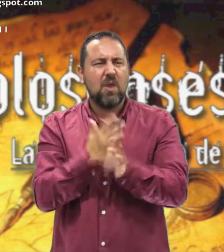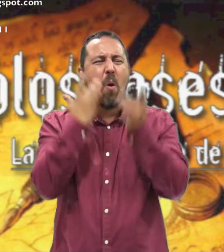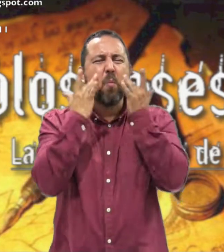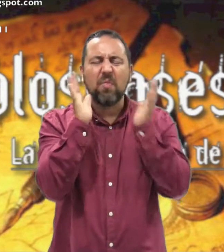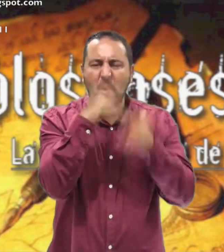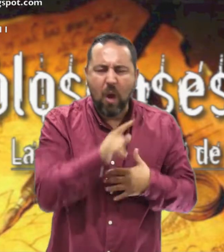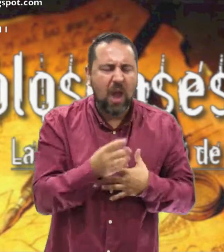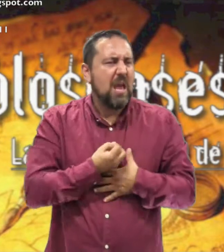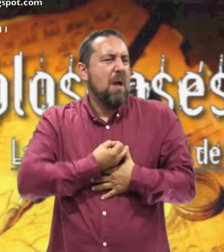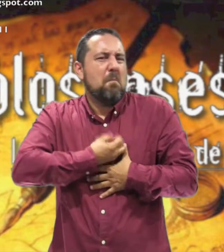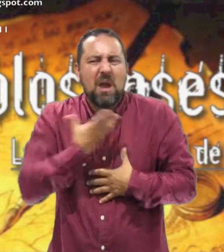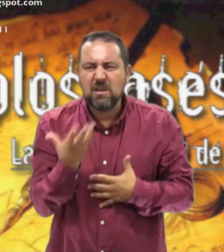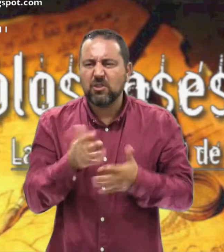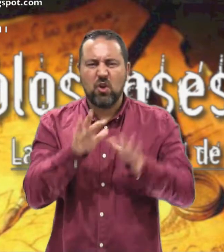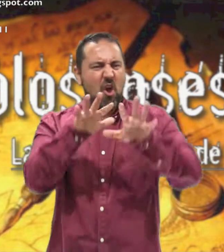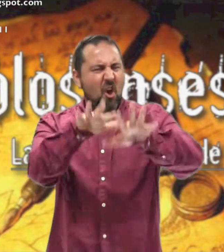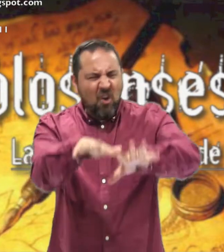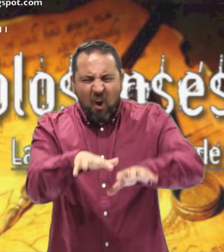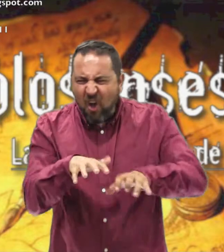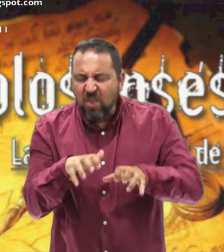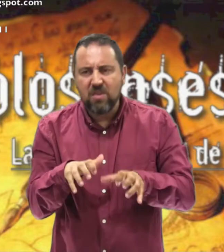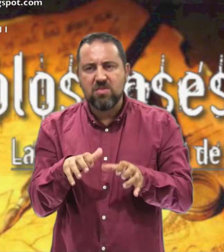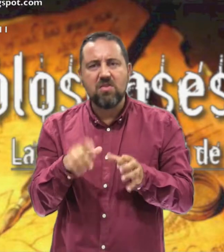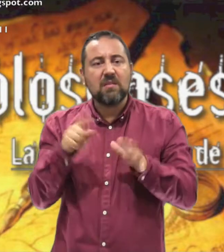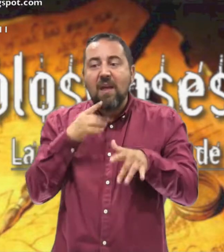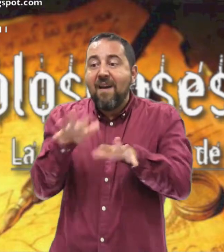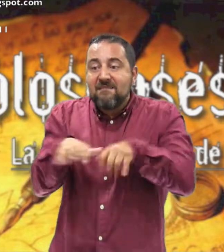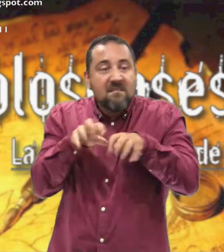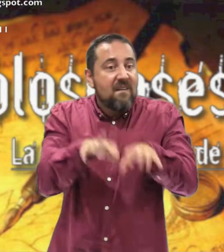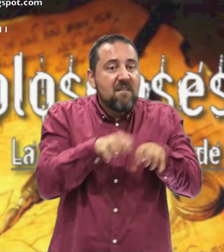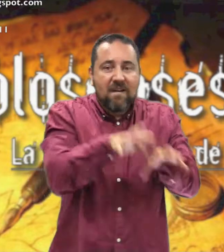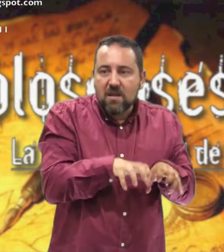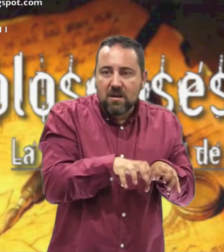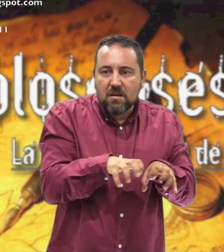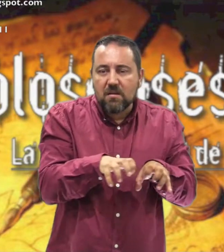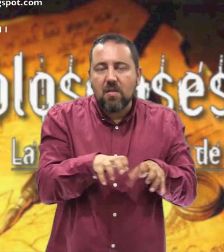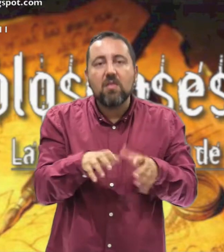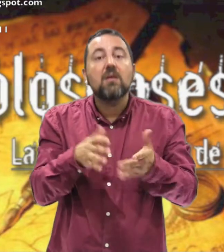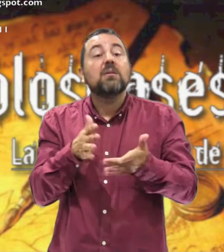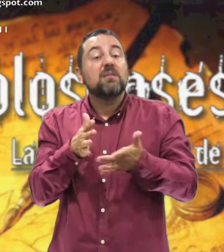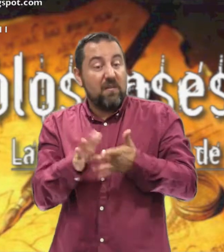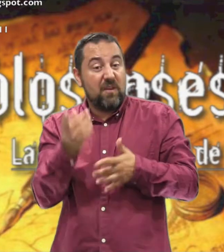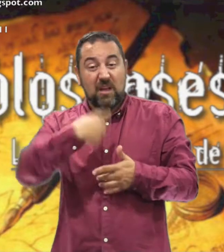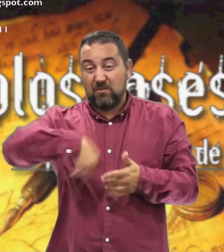fornicación La impureza La pasión La codicia La avaricia